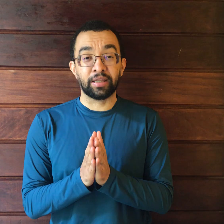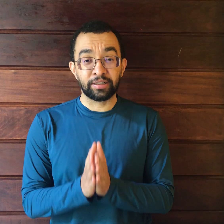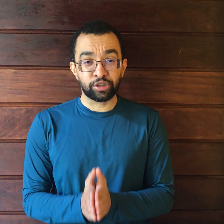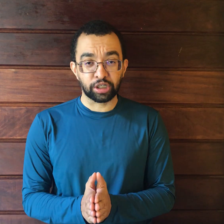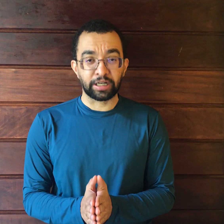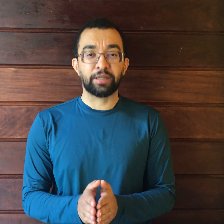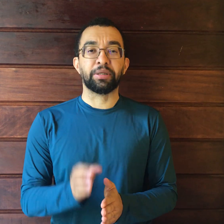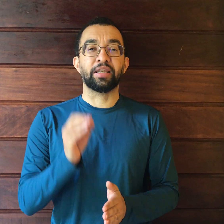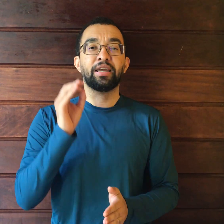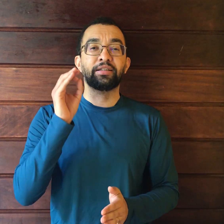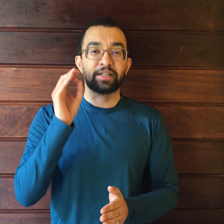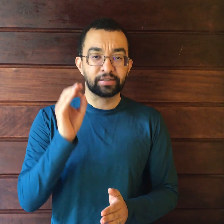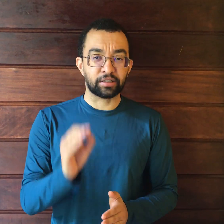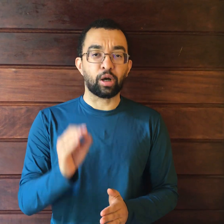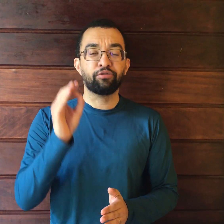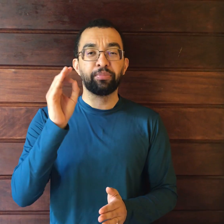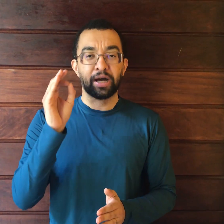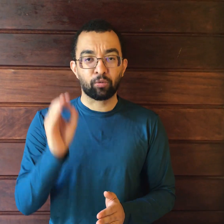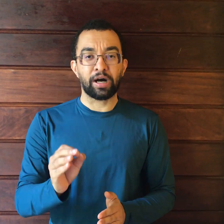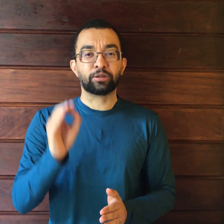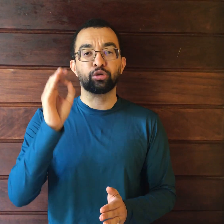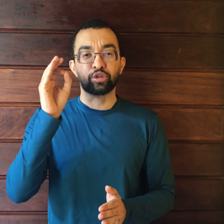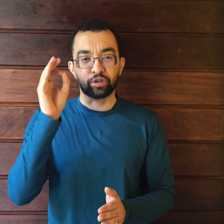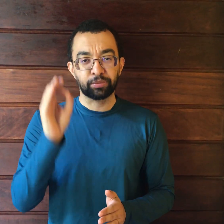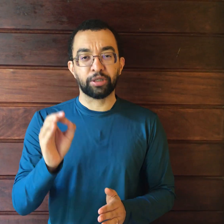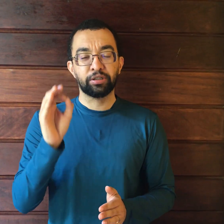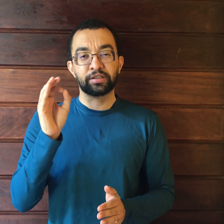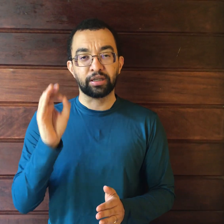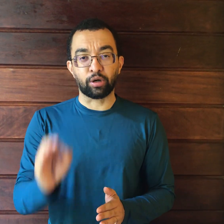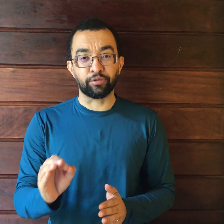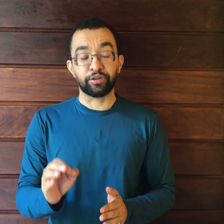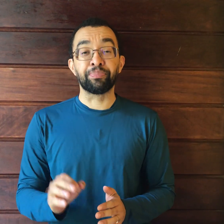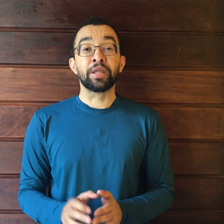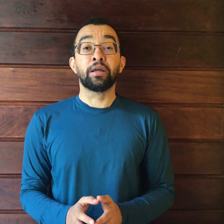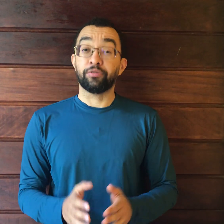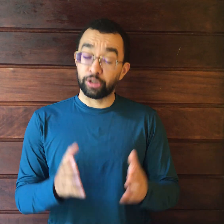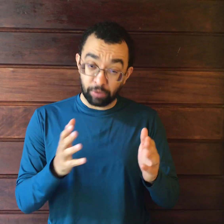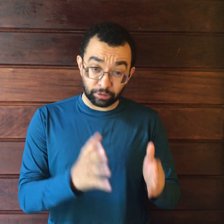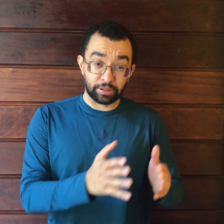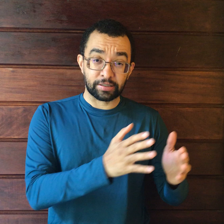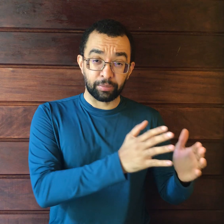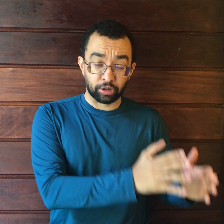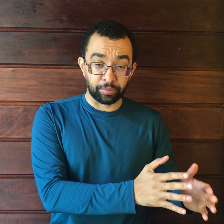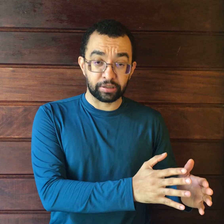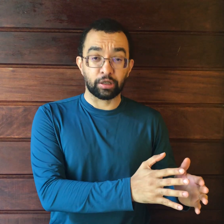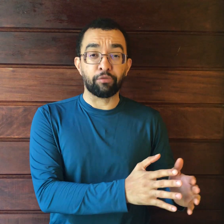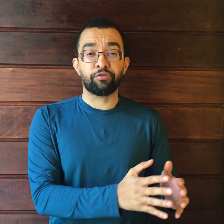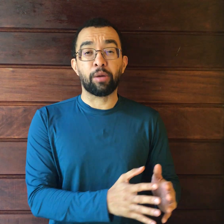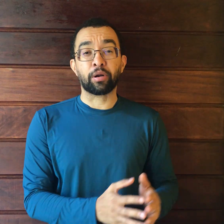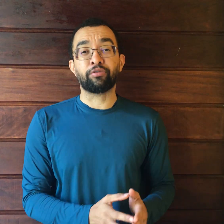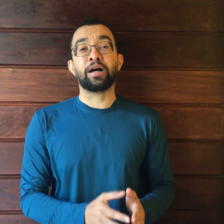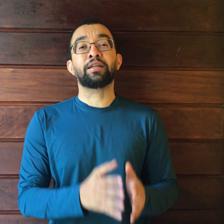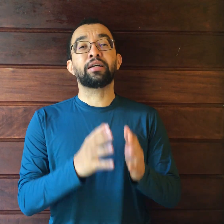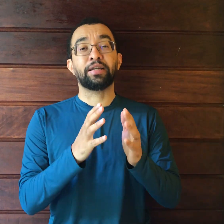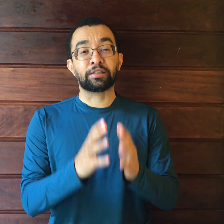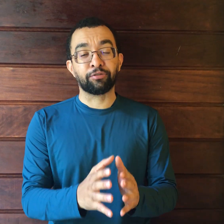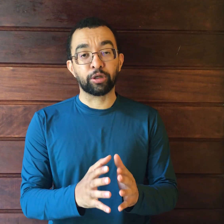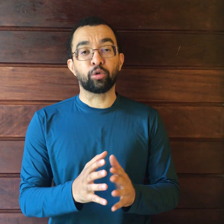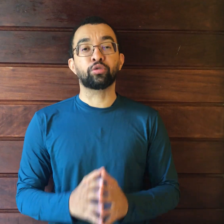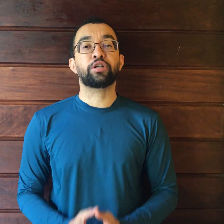Lei Anticrime, Lei 13.964, de 2019. 24 de dezembro de 2019 foi aprovada, entra em vigor no